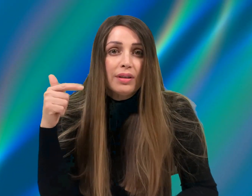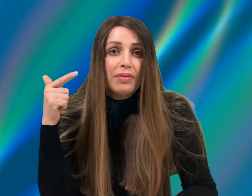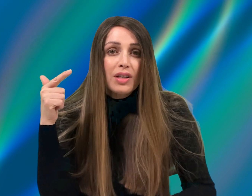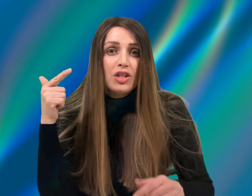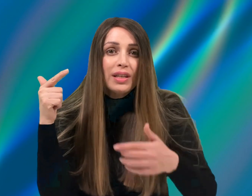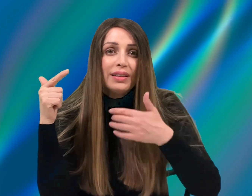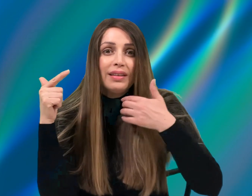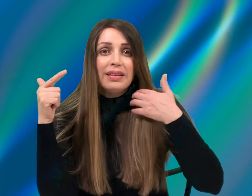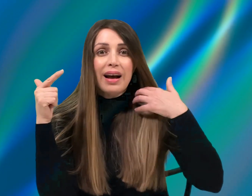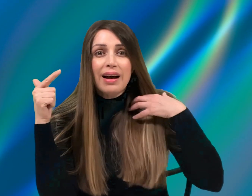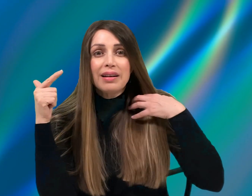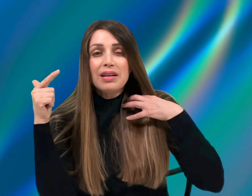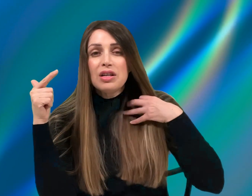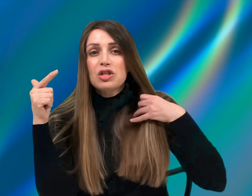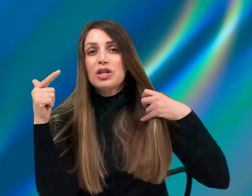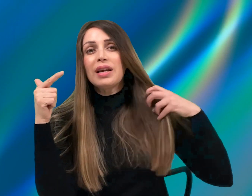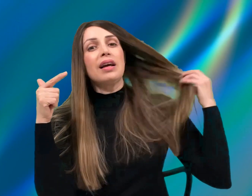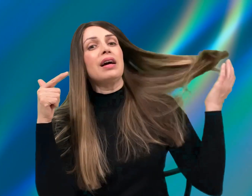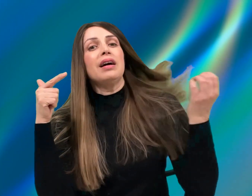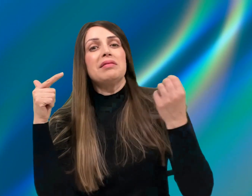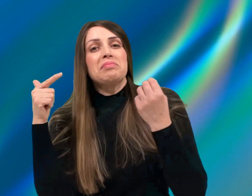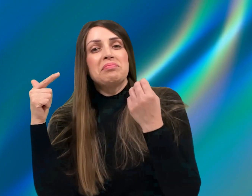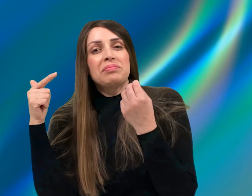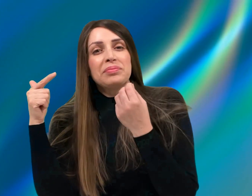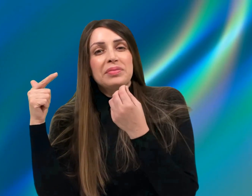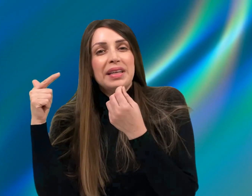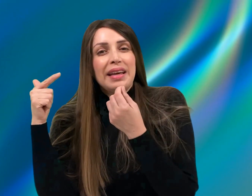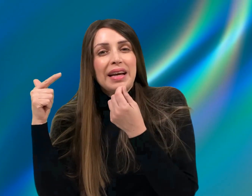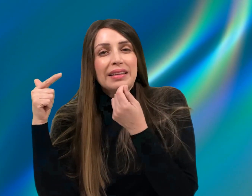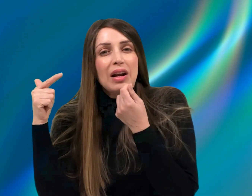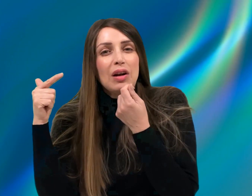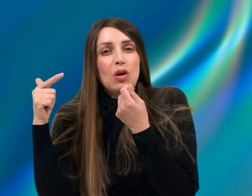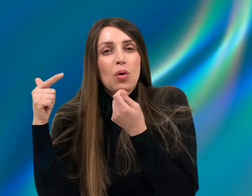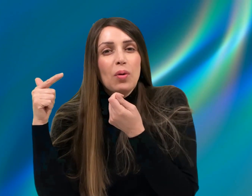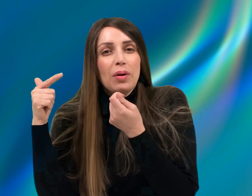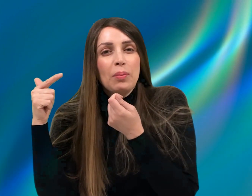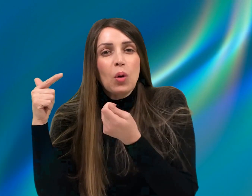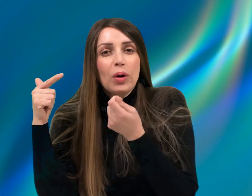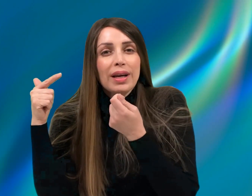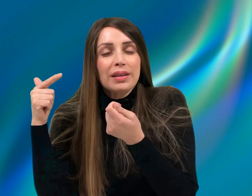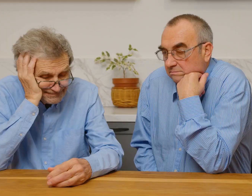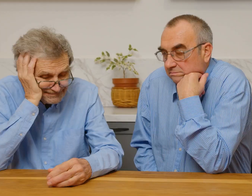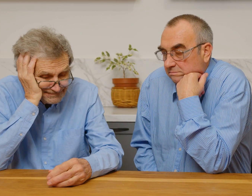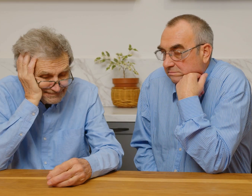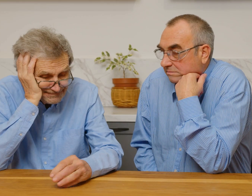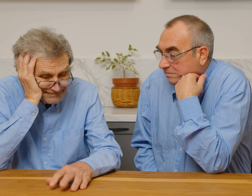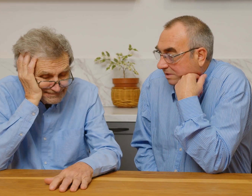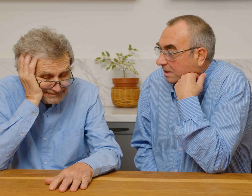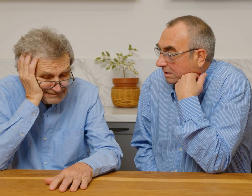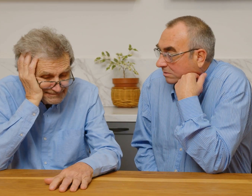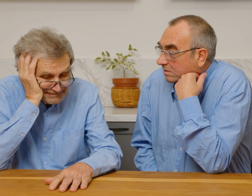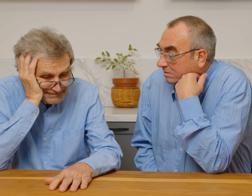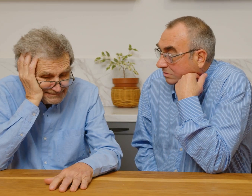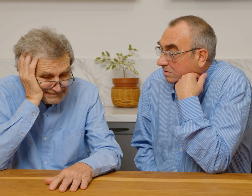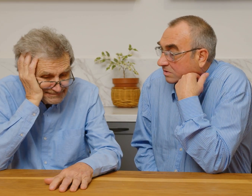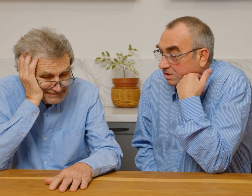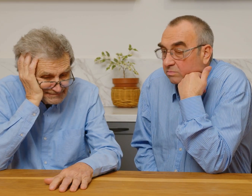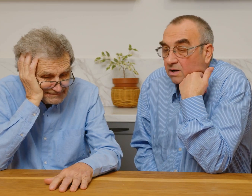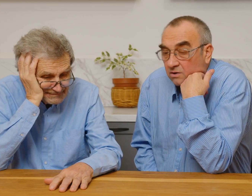דבר שני, תדאג שאין לך, אתה לא מוכיח את הבן אדם כמו נחש, במילים